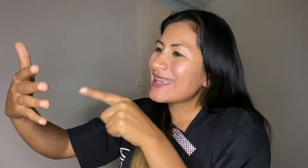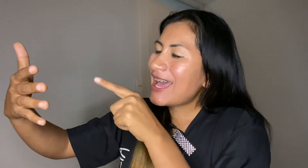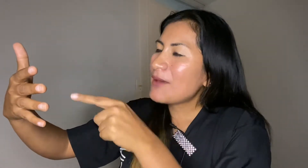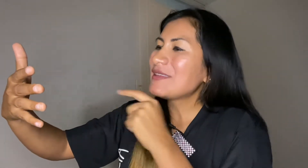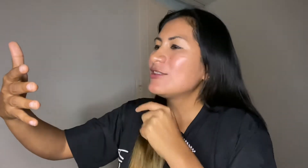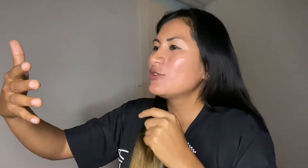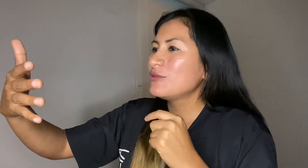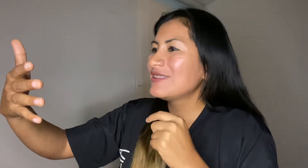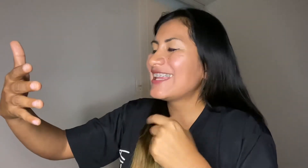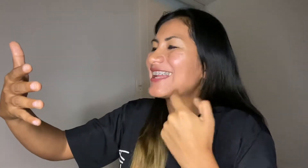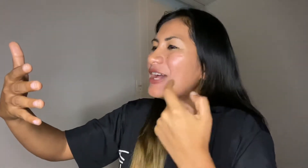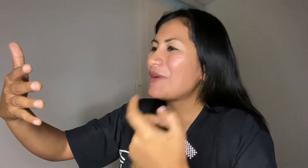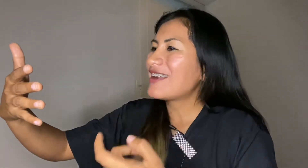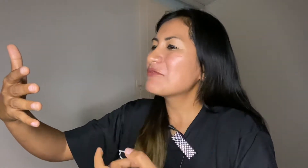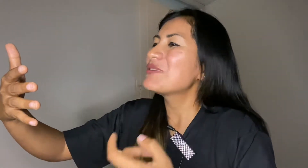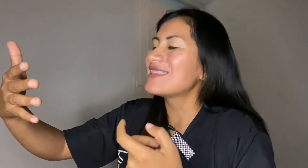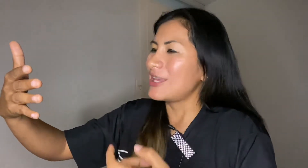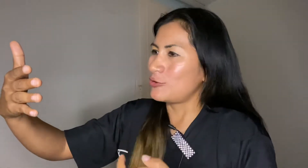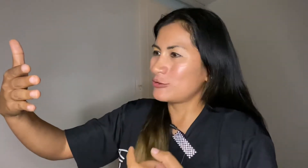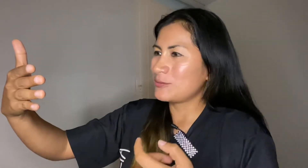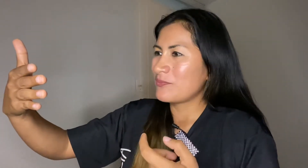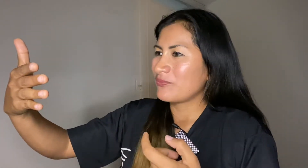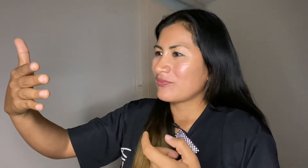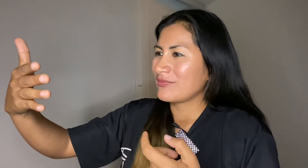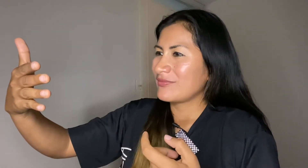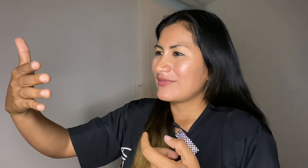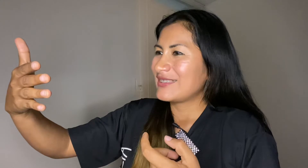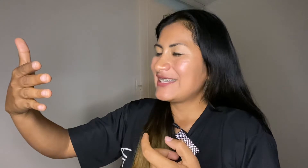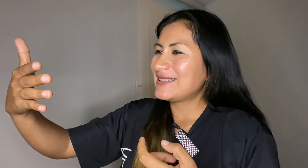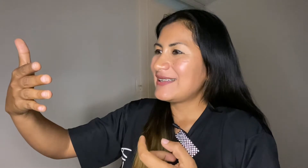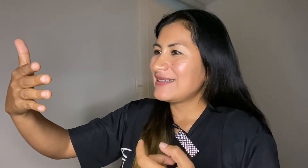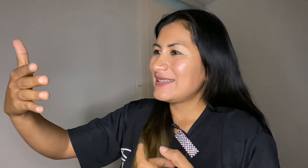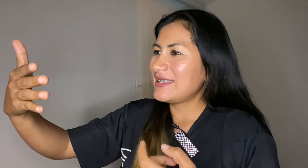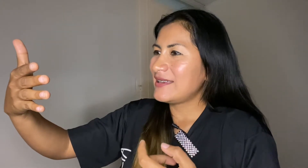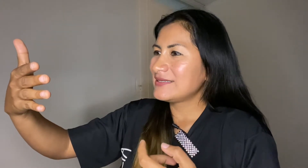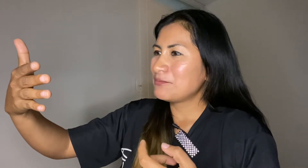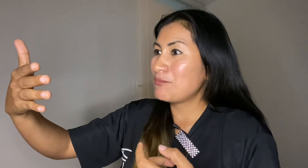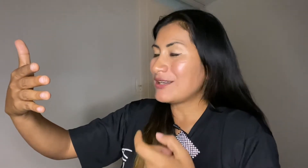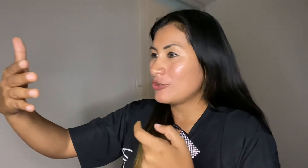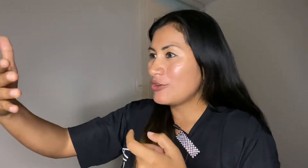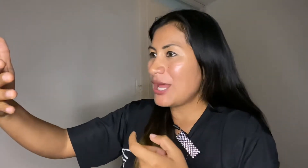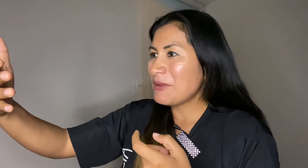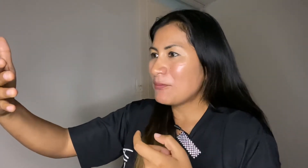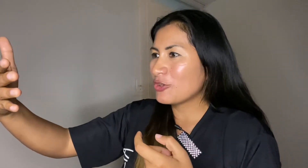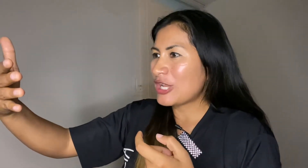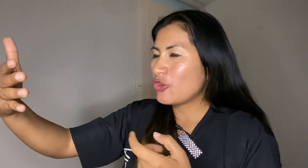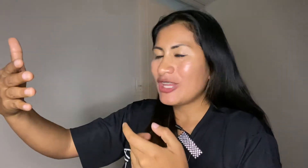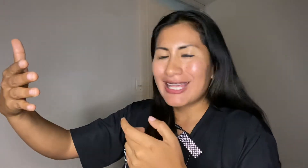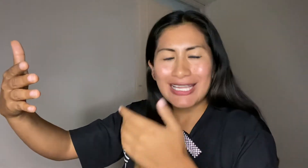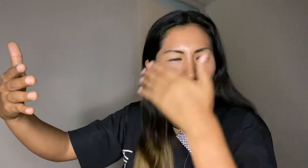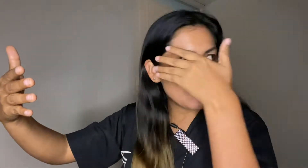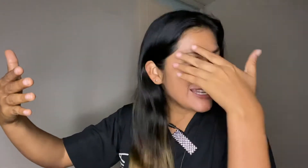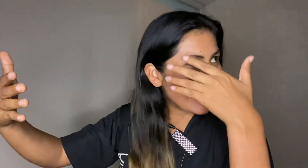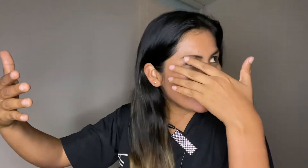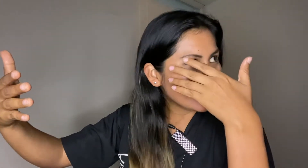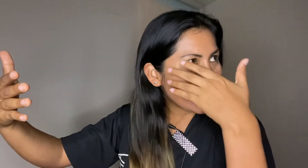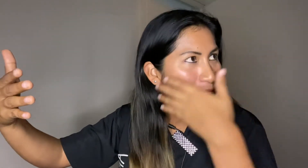hábito de grabar videos? Quizás le dirías, perdóname porque no te he querido mirar, he